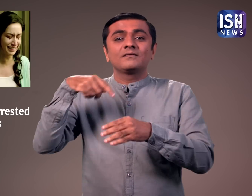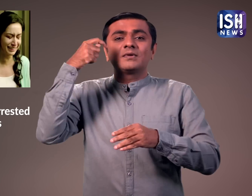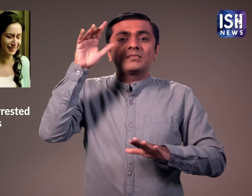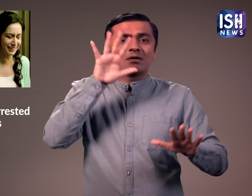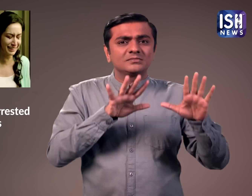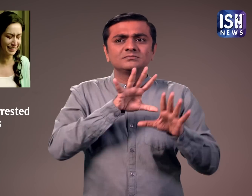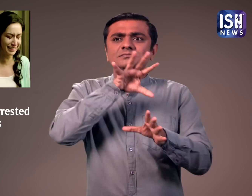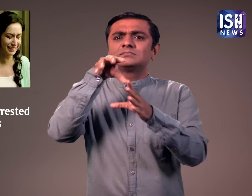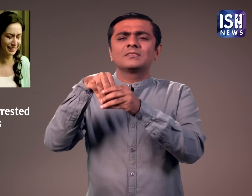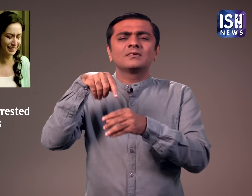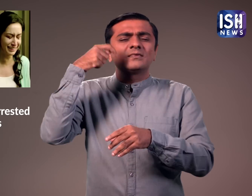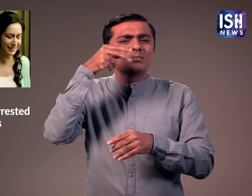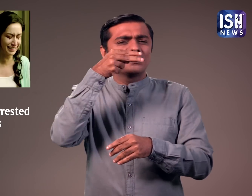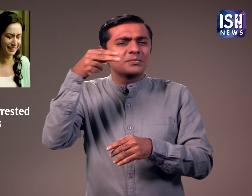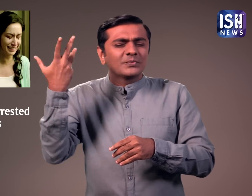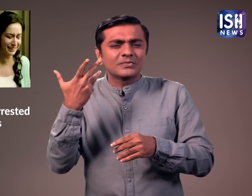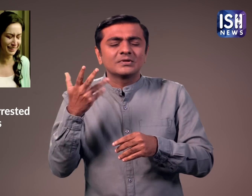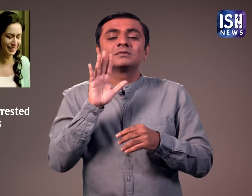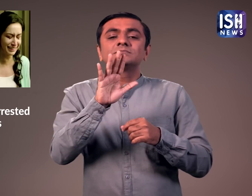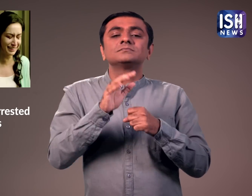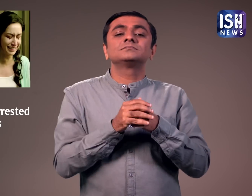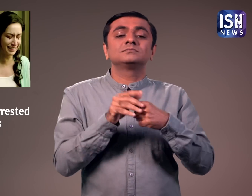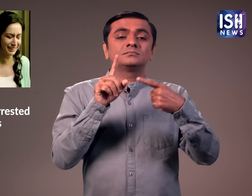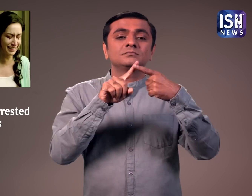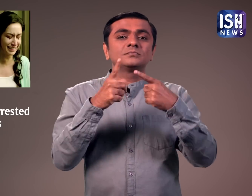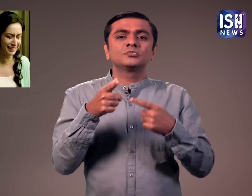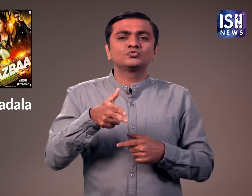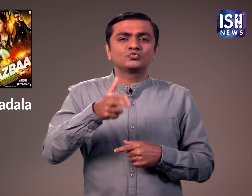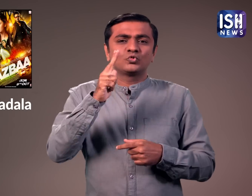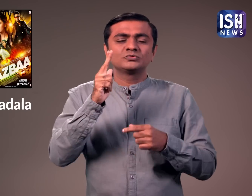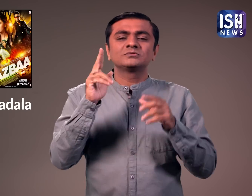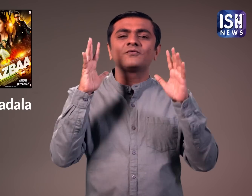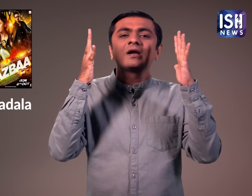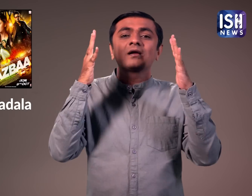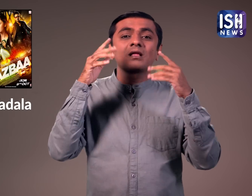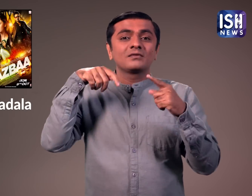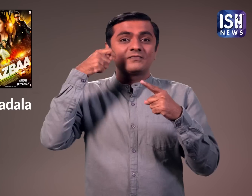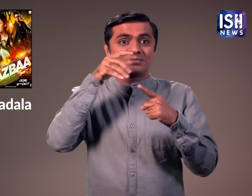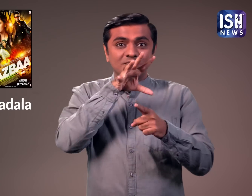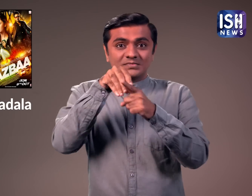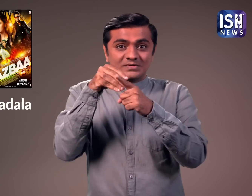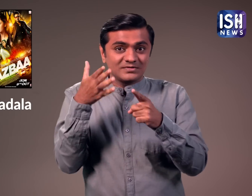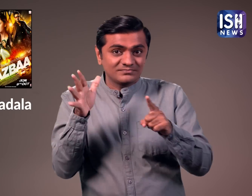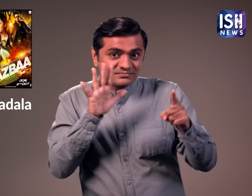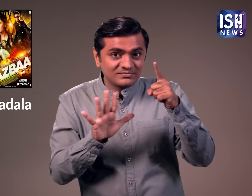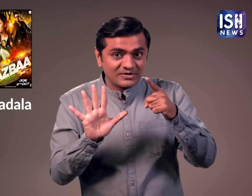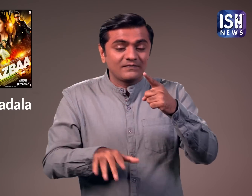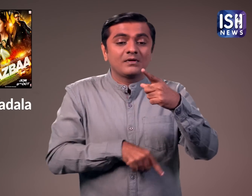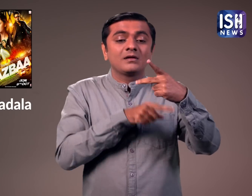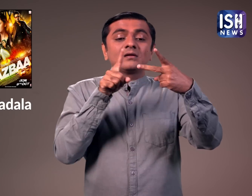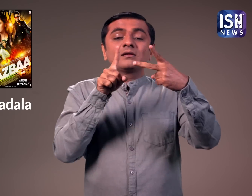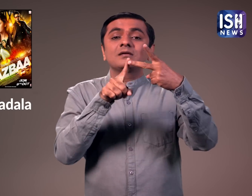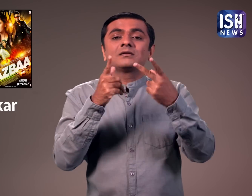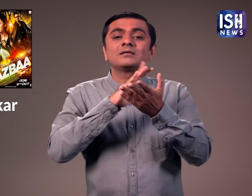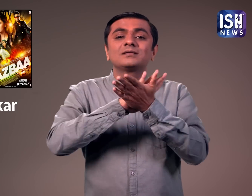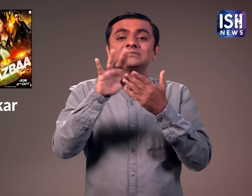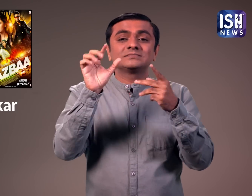सिदान कपूर ने शूट आउट अट वडाला हसीना पारकर जजबा